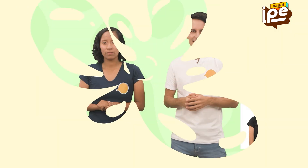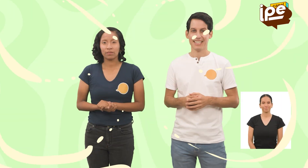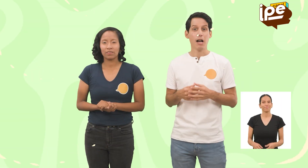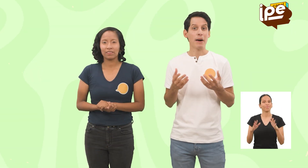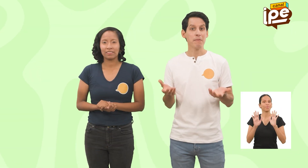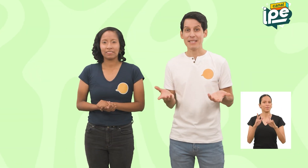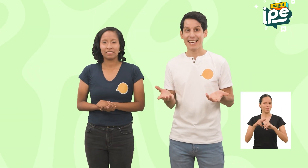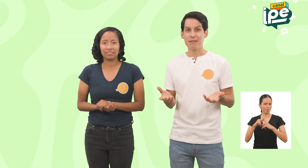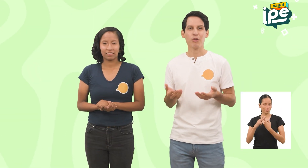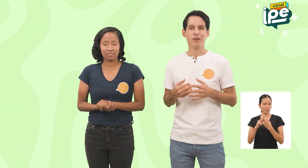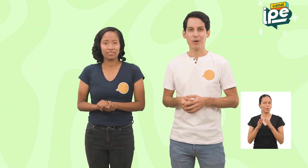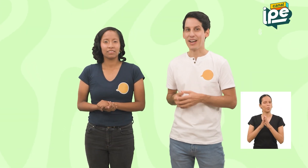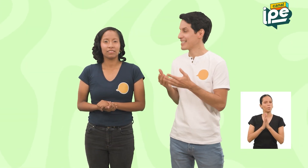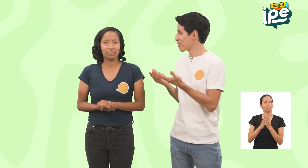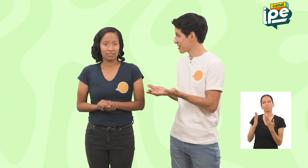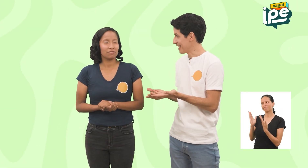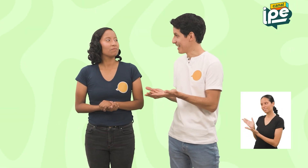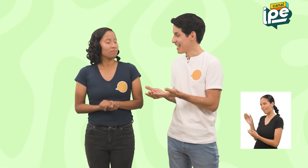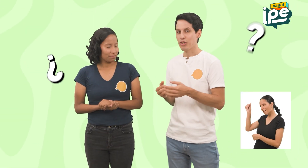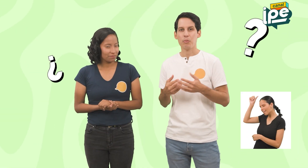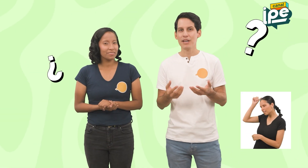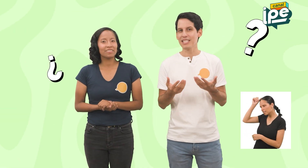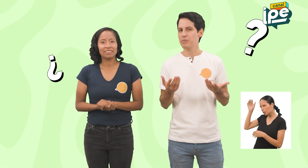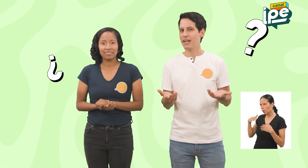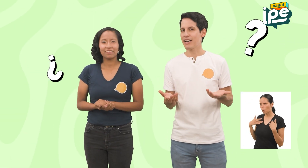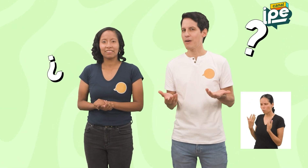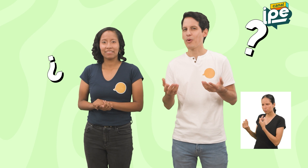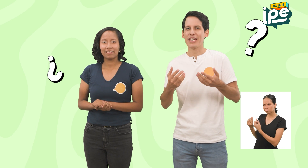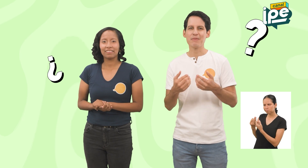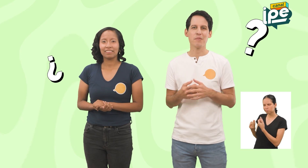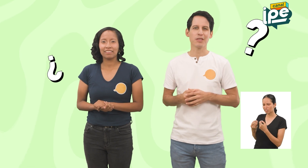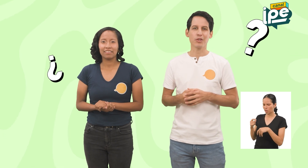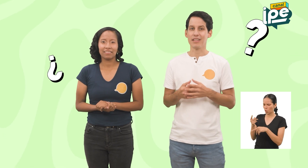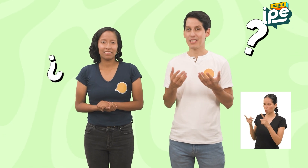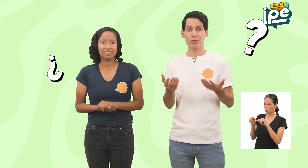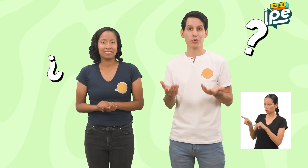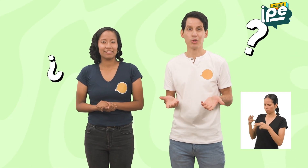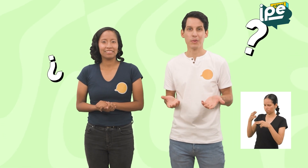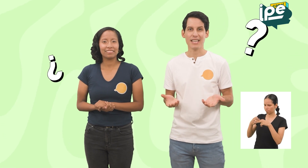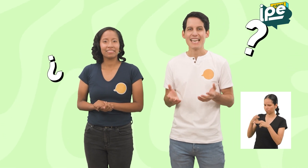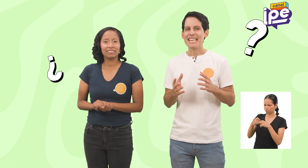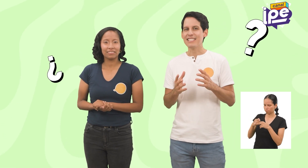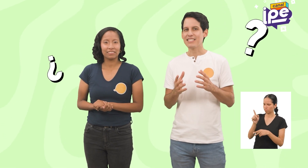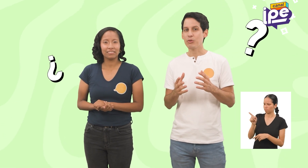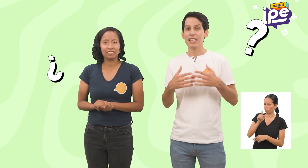Para empezar por favor Ana Rosa ¿Nos puedes explicar por qué al momento de decirnos tu nombre hiciste un